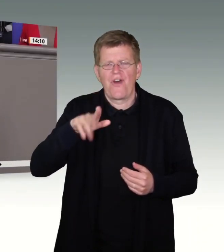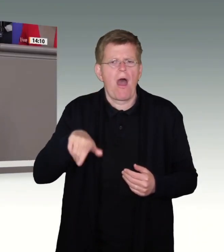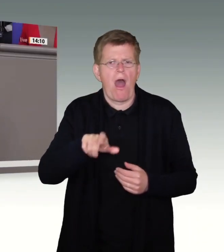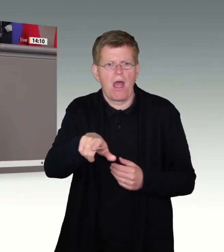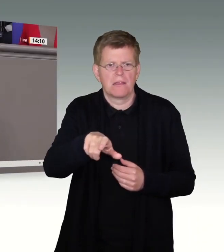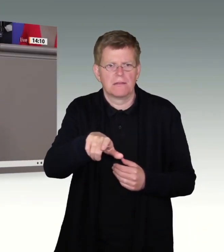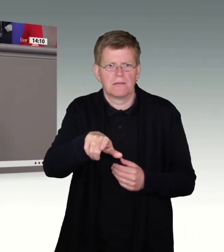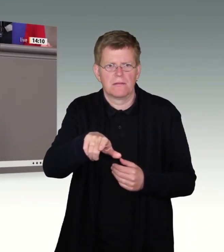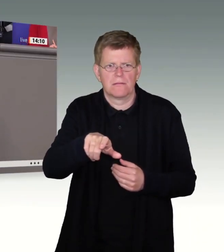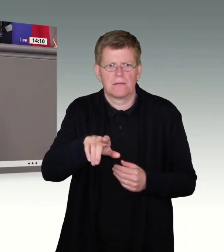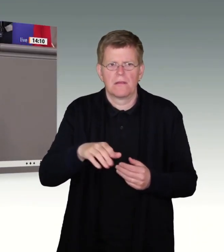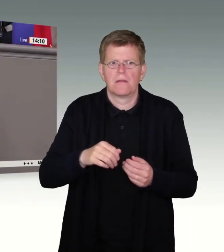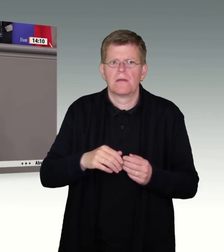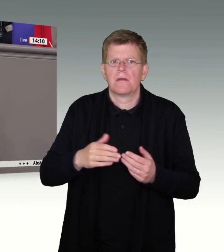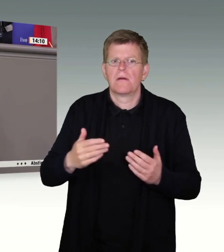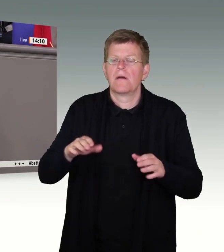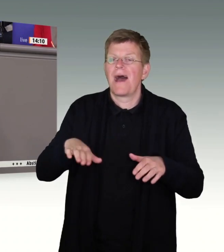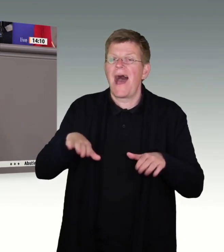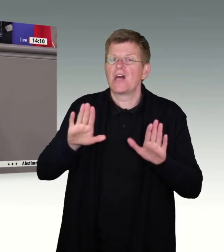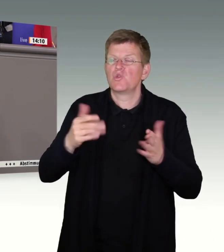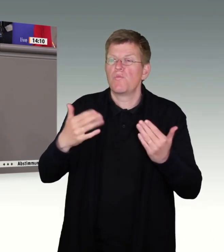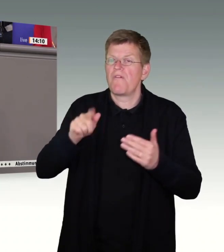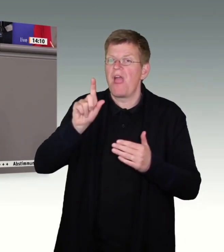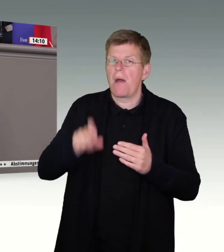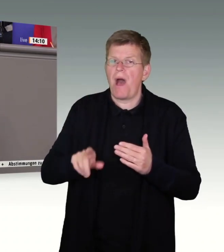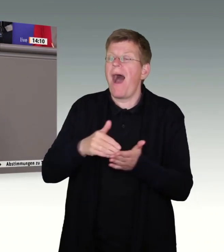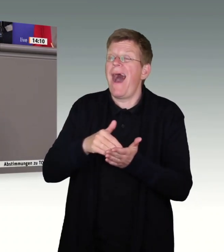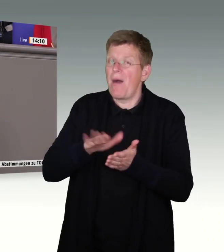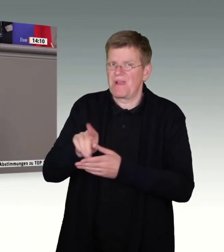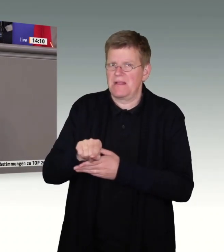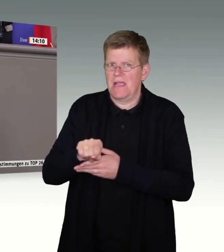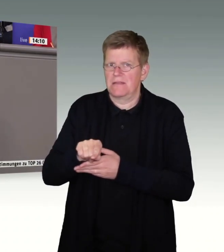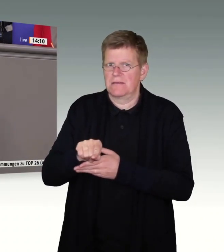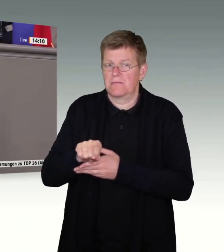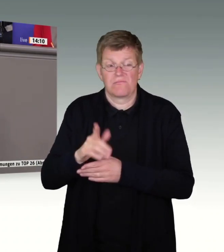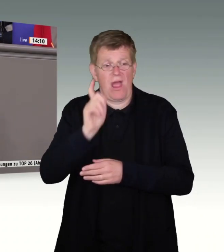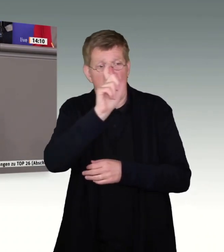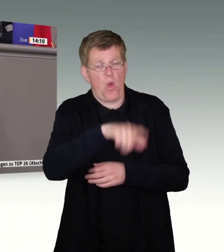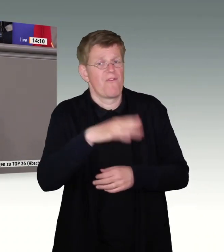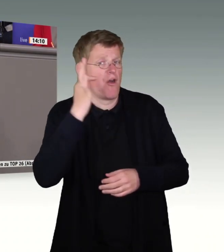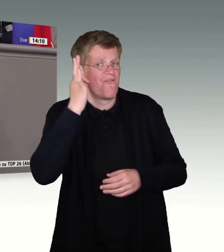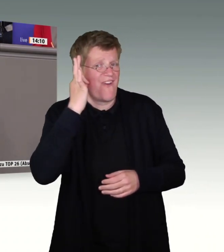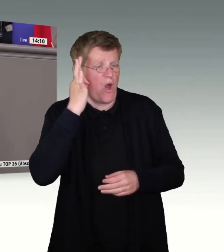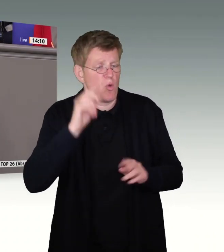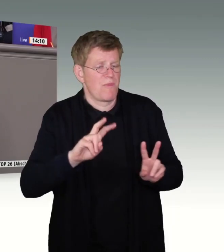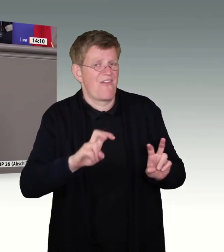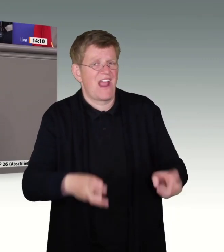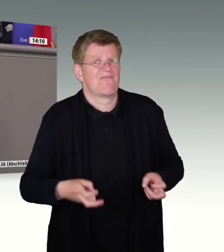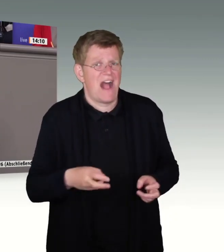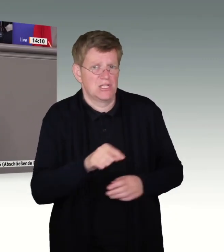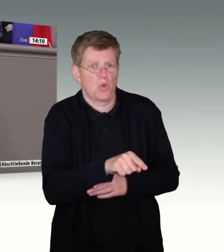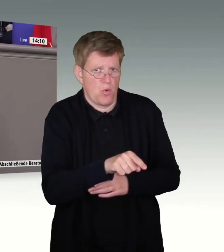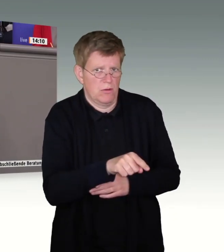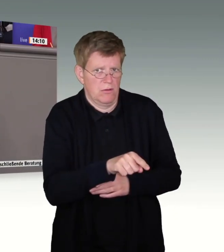abgelehnte syrische Asylbewerber Mohammed B. die deutsche Mutter zweier Kinder auf einem Rewe-Parkplatz. Die Kinder von